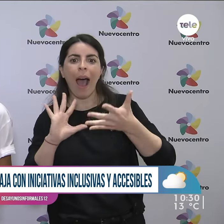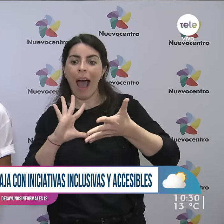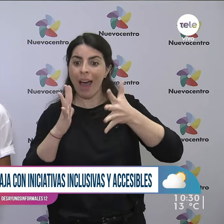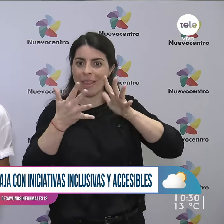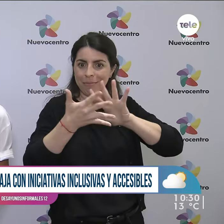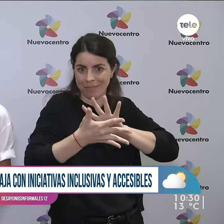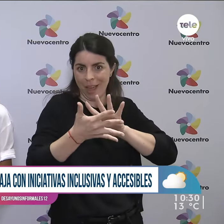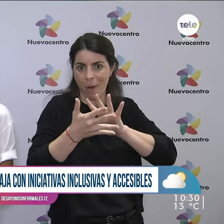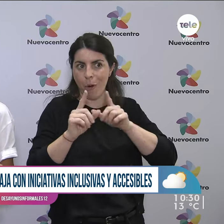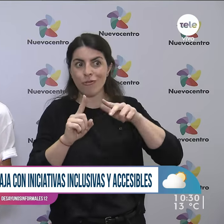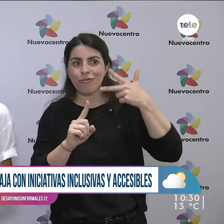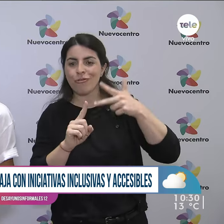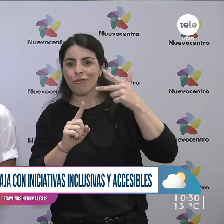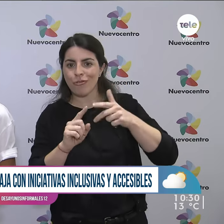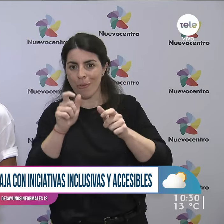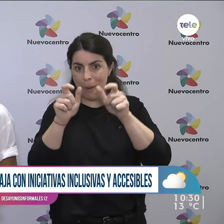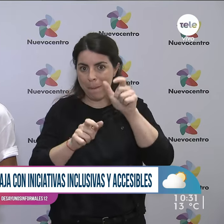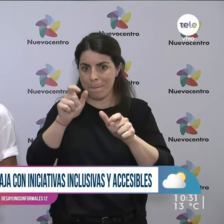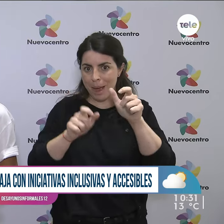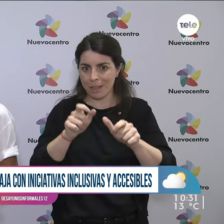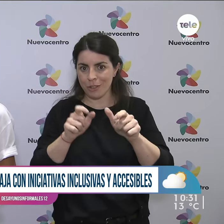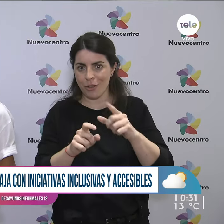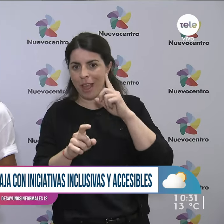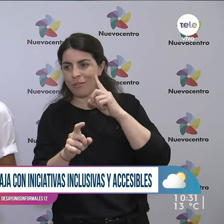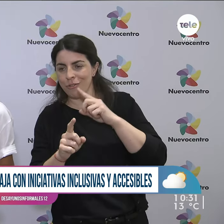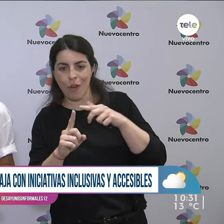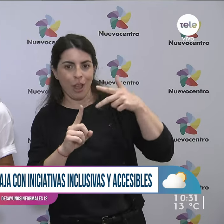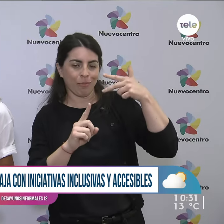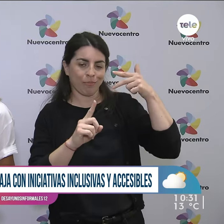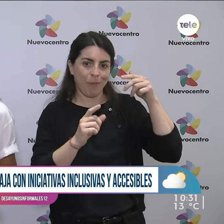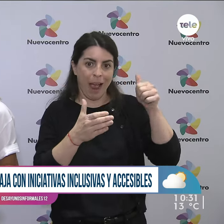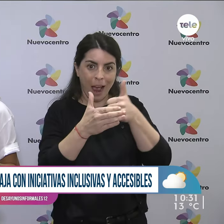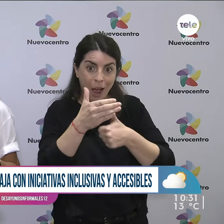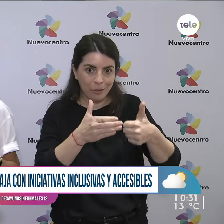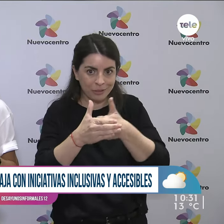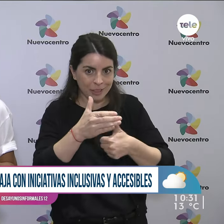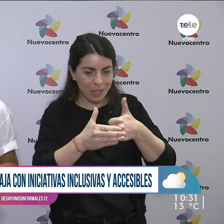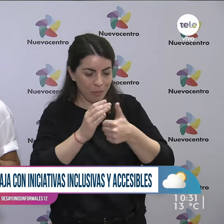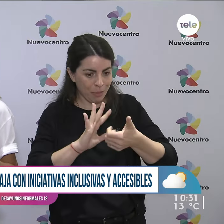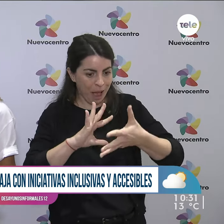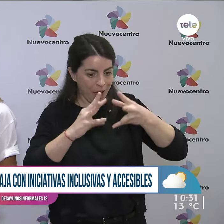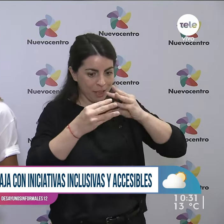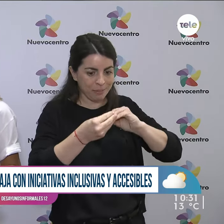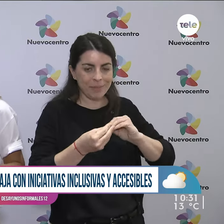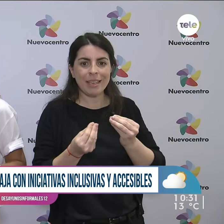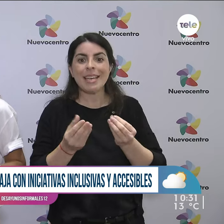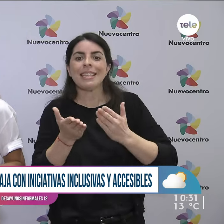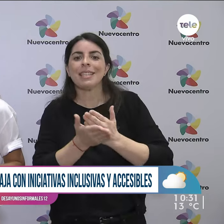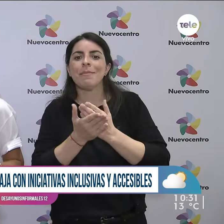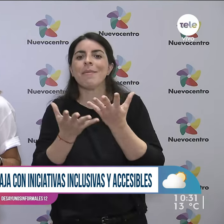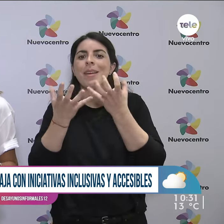con trastorno del espectro autista y para distintas discapacidades. Siempre intentando derribar barreras,